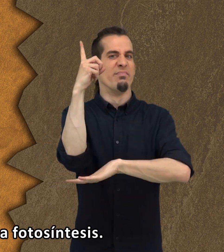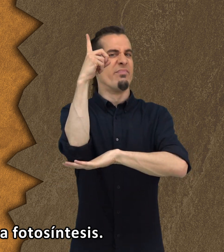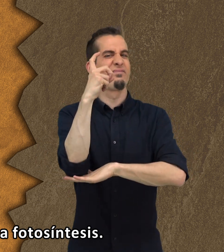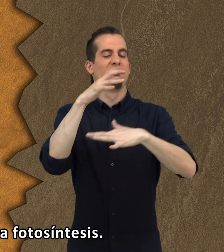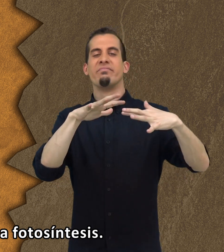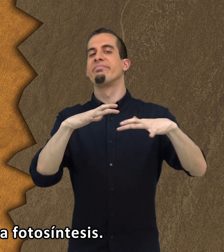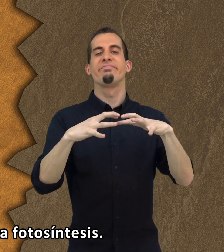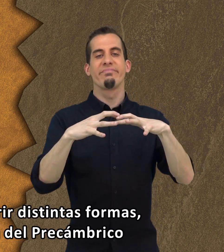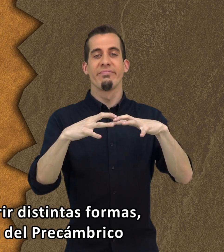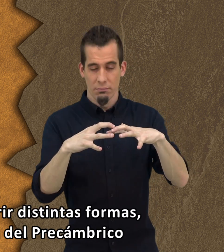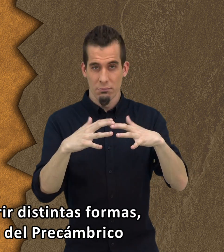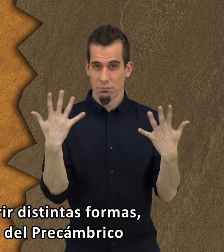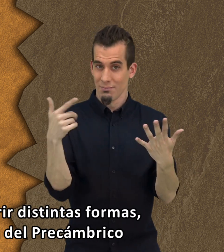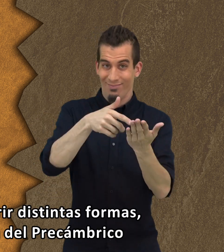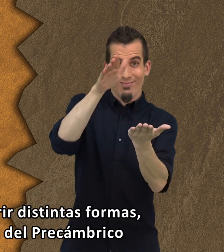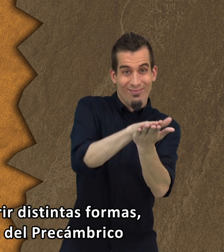Pueden adquirir distintas formas.